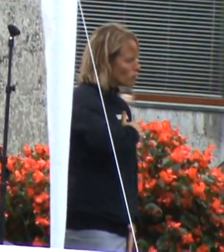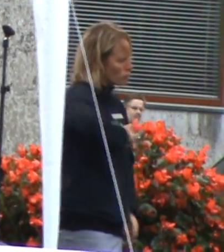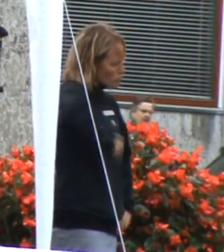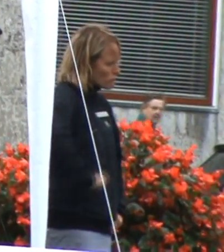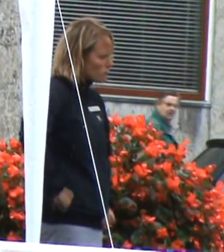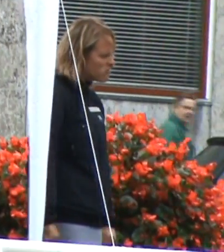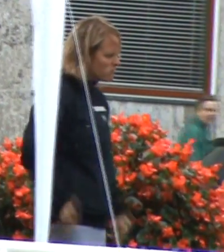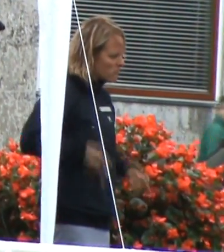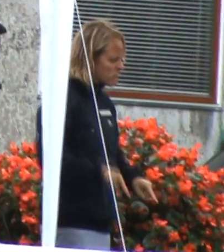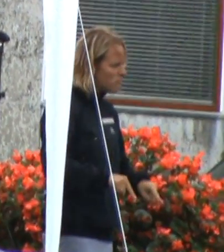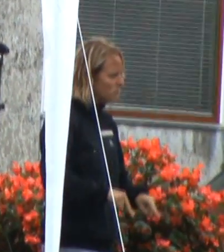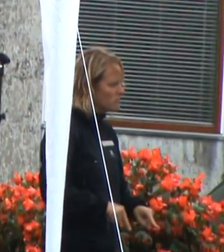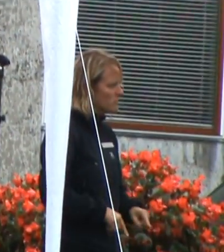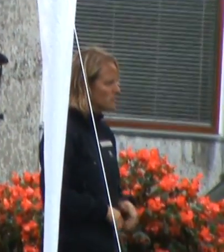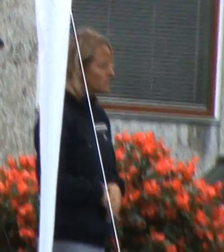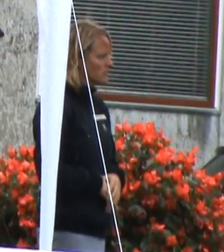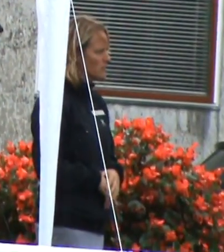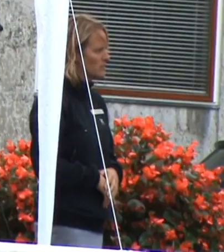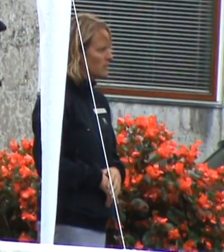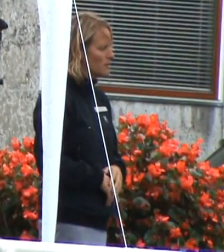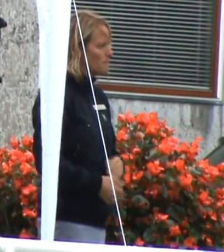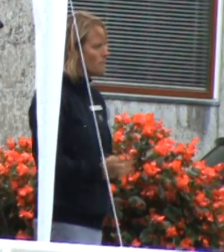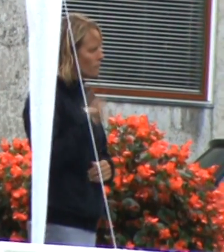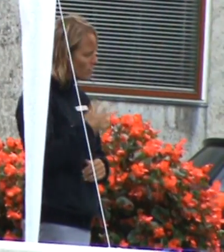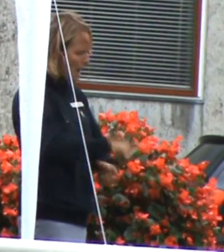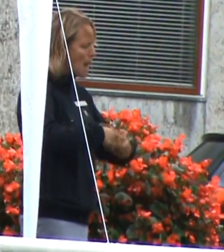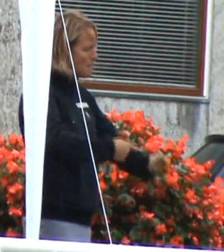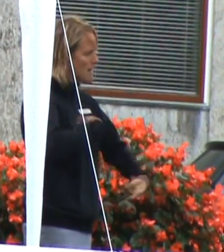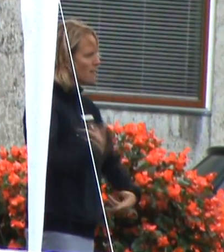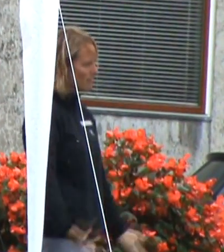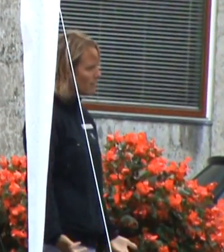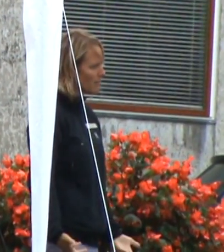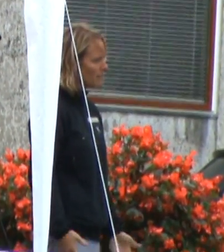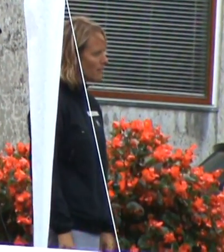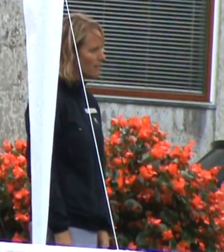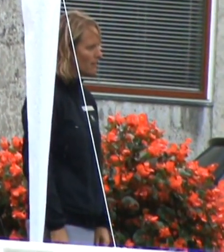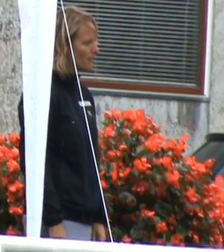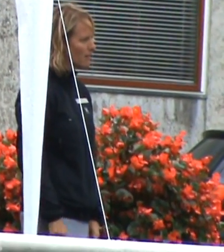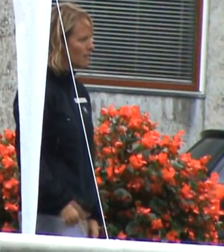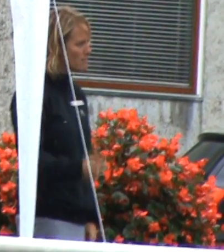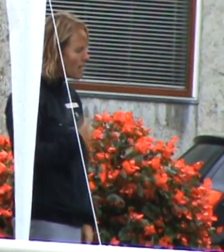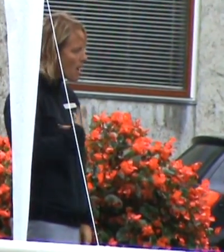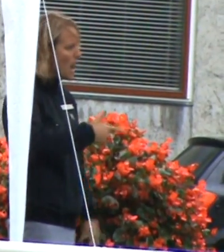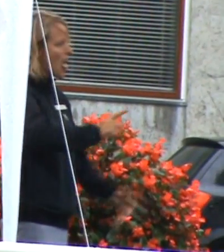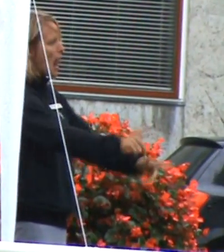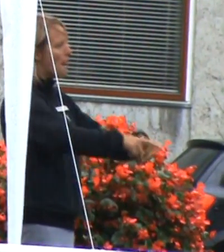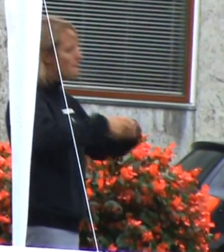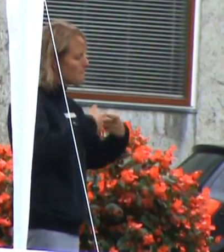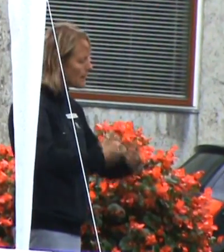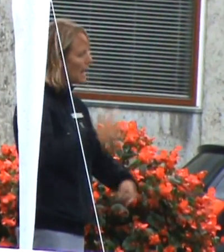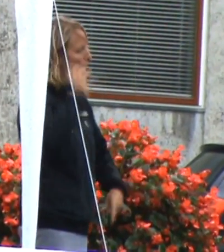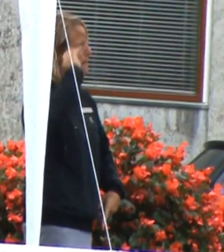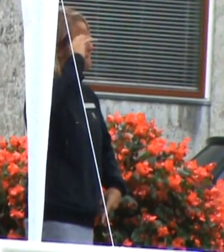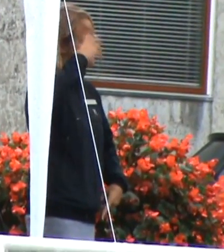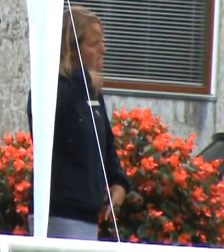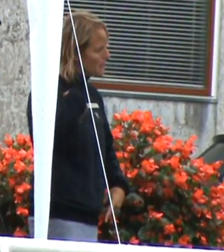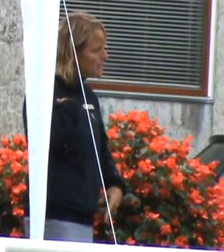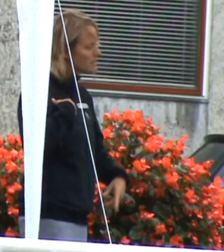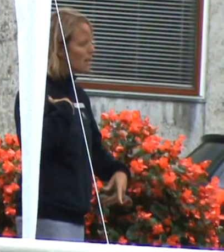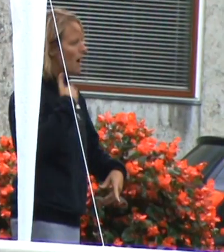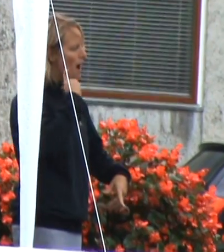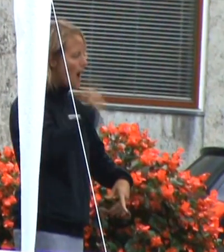igen. Fordi jeg er almindelig. Jeg er et ganske almindeligt menneske med